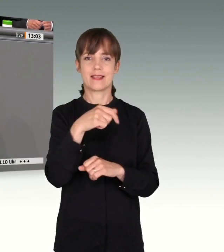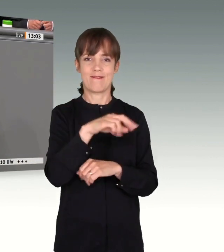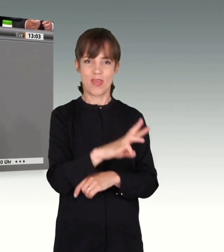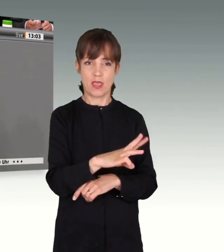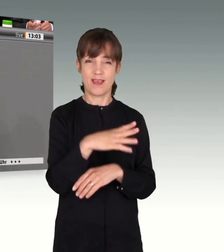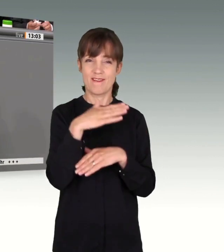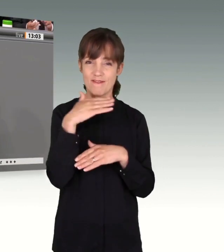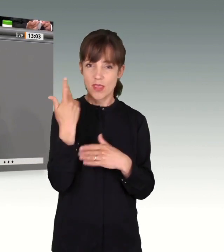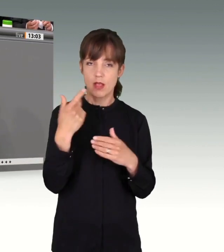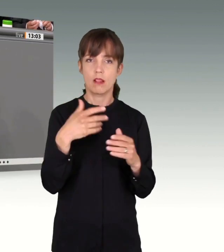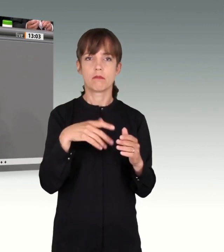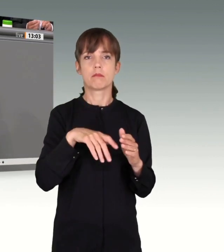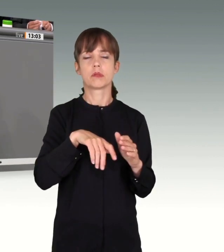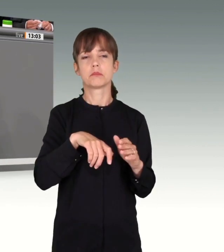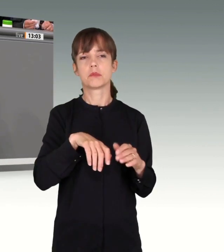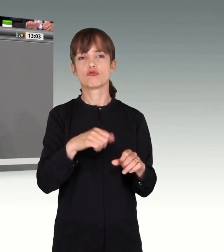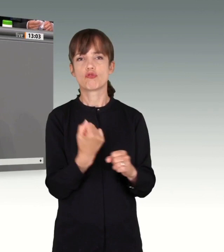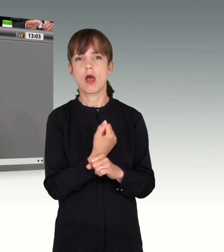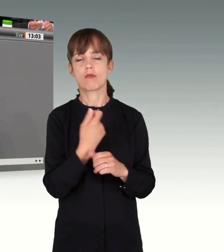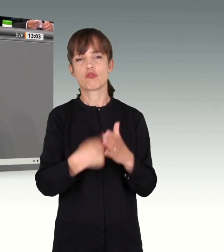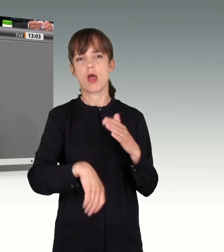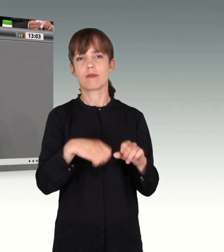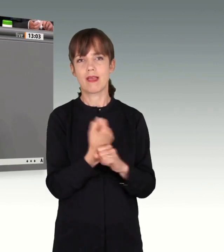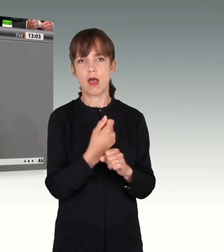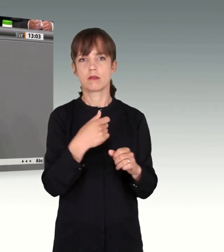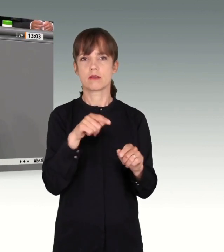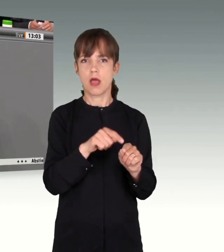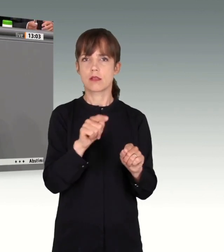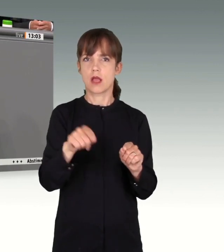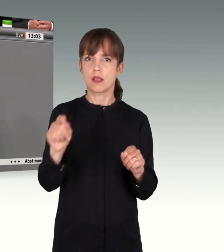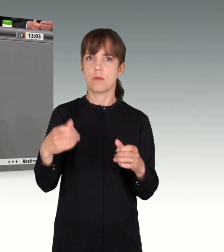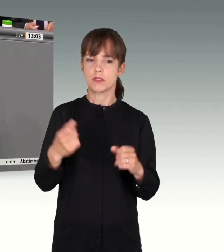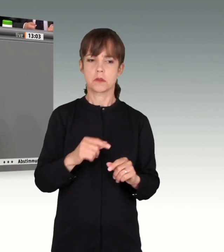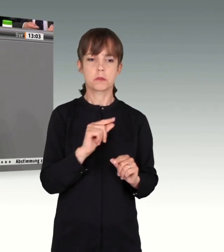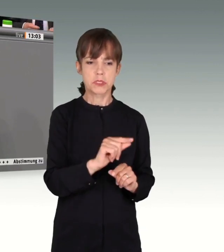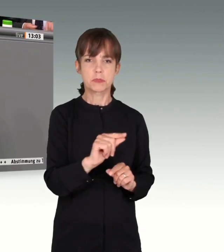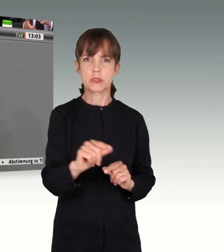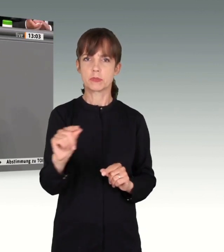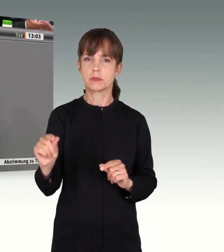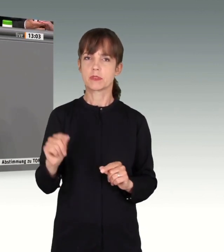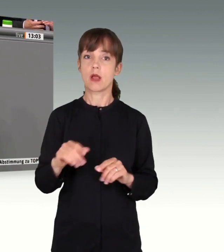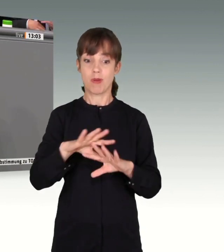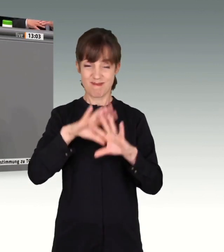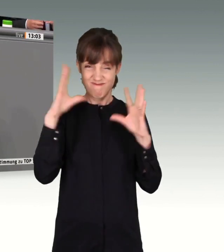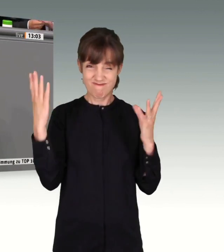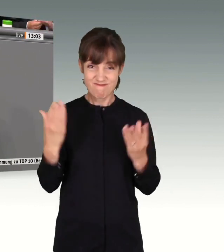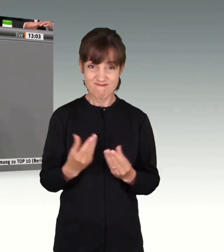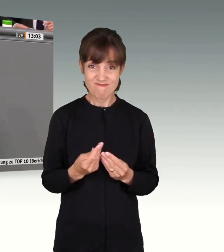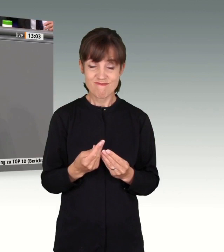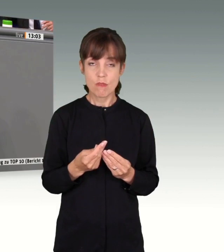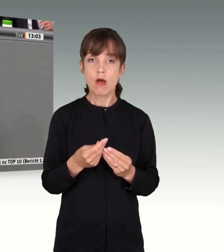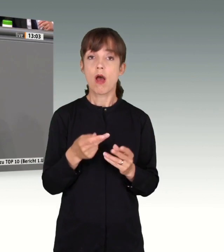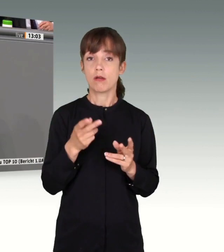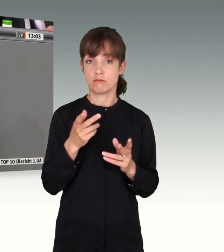Delikte, die für sich genommen keine besondere Relevanz hatten, aber in ihrer Summe und ihrer Bündelung hätten für eine